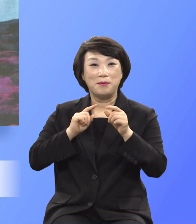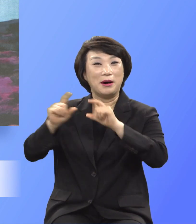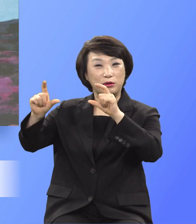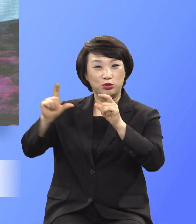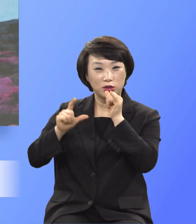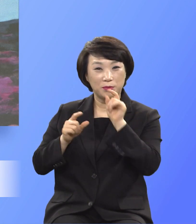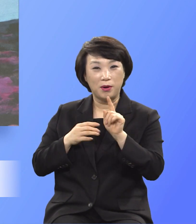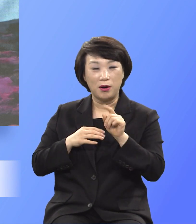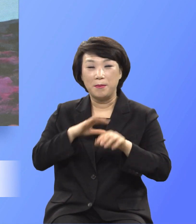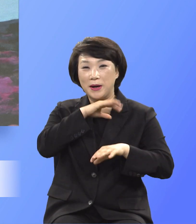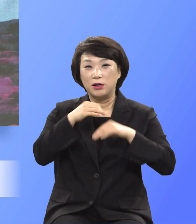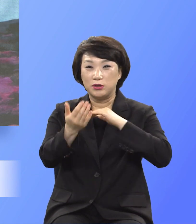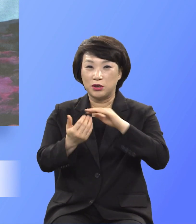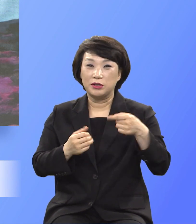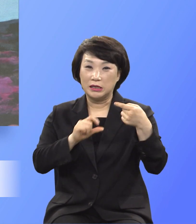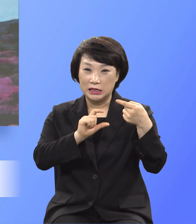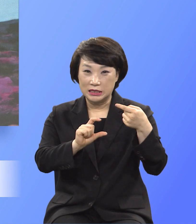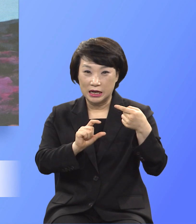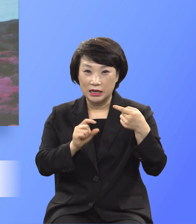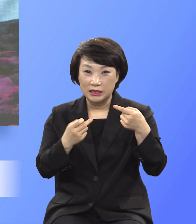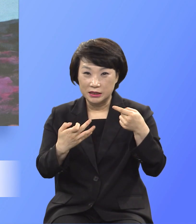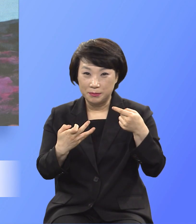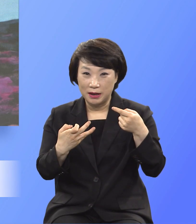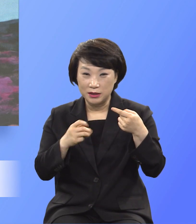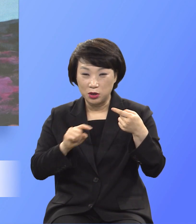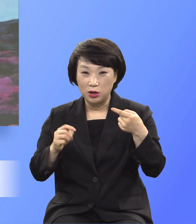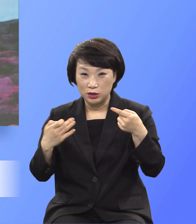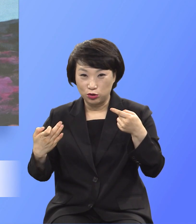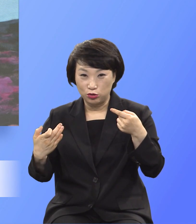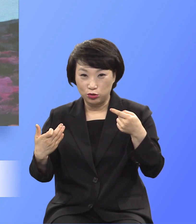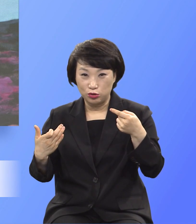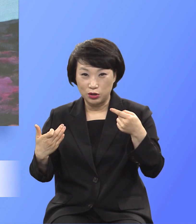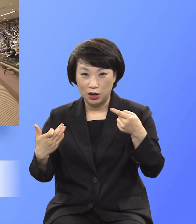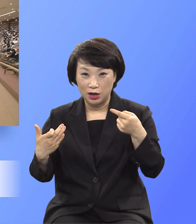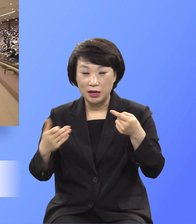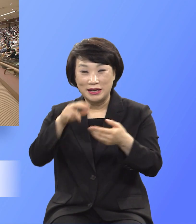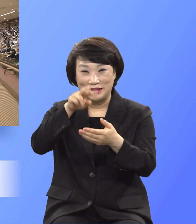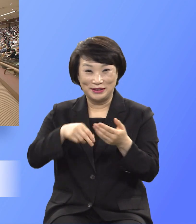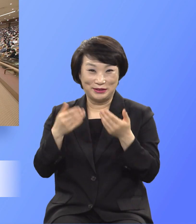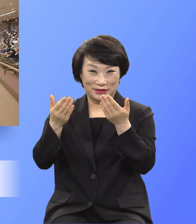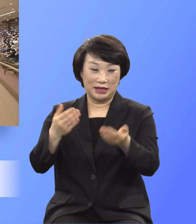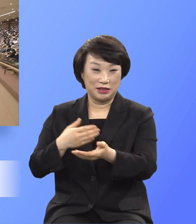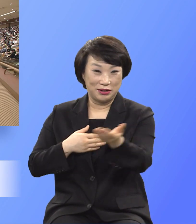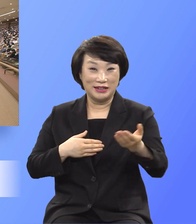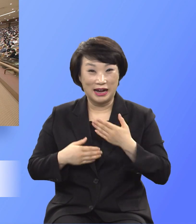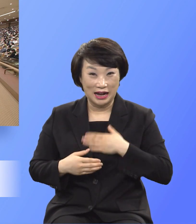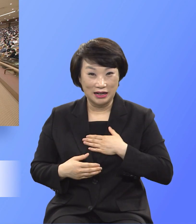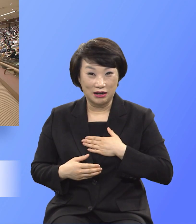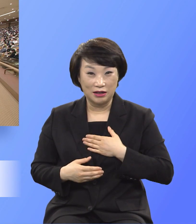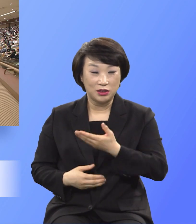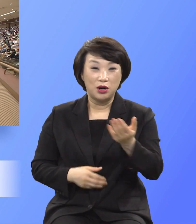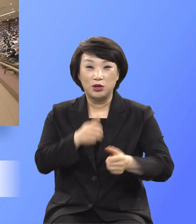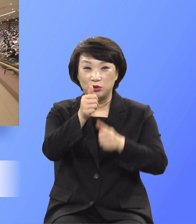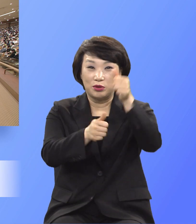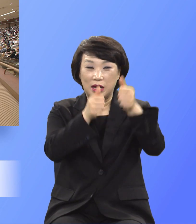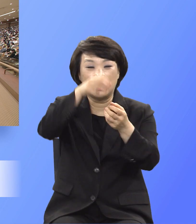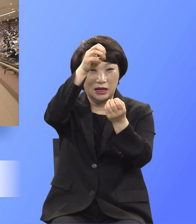베드루전서 1장 18절로 19절에 한번 읽어봐요 너희가 알거니와 너희 조상의 유전한